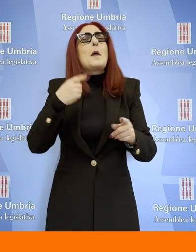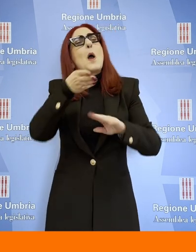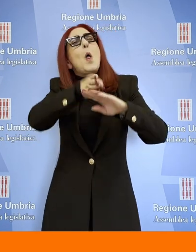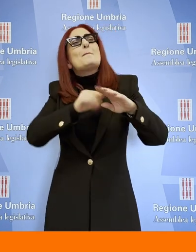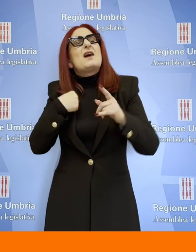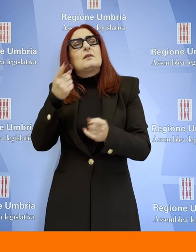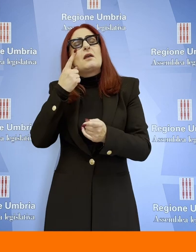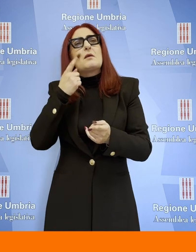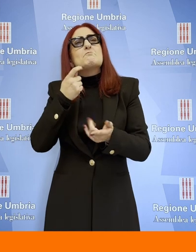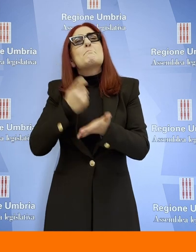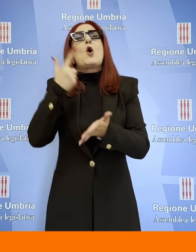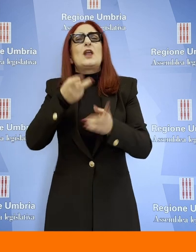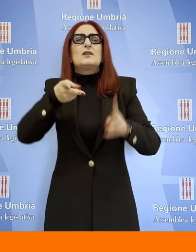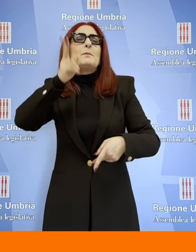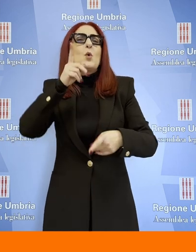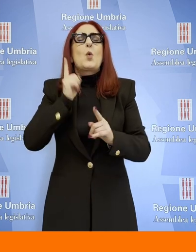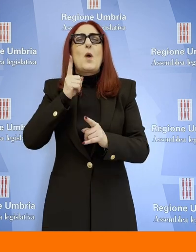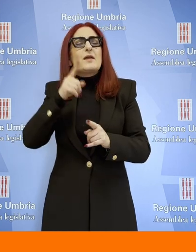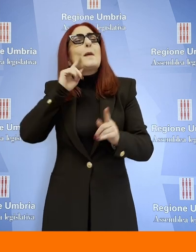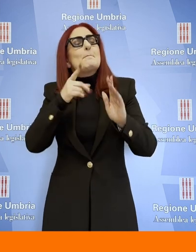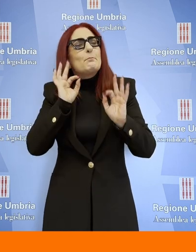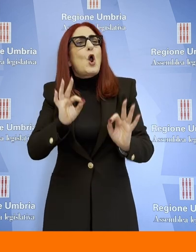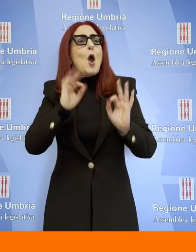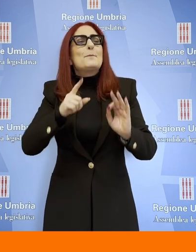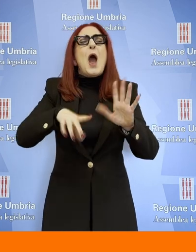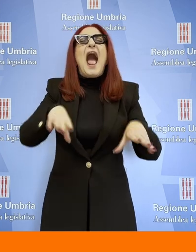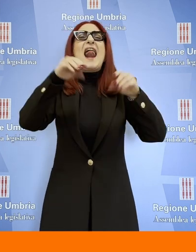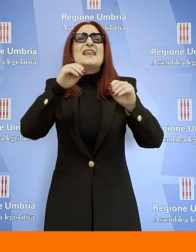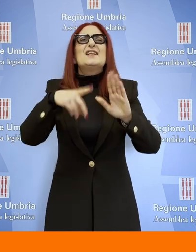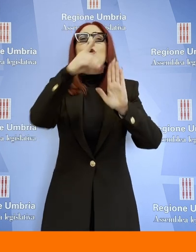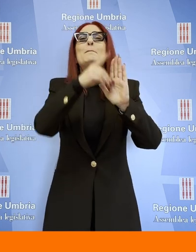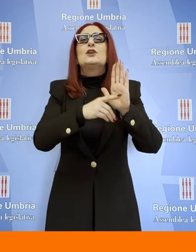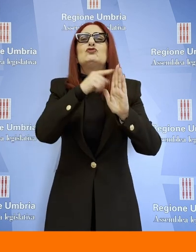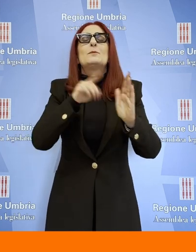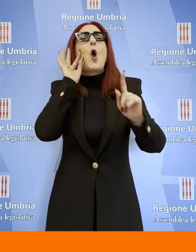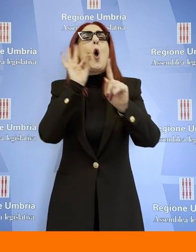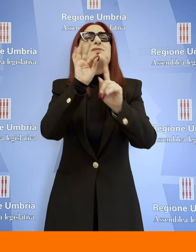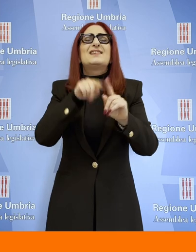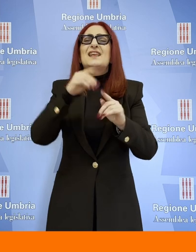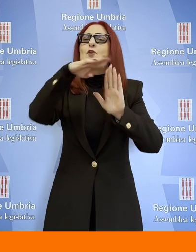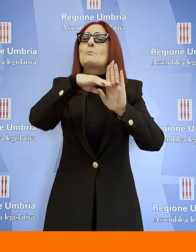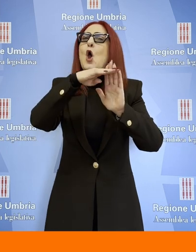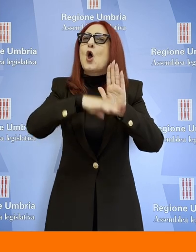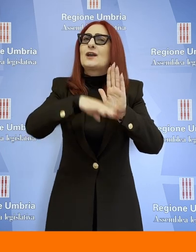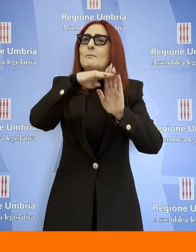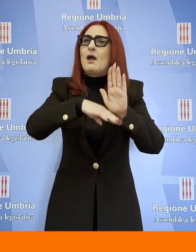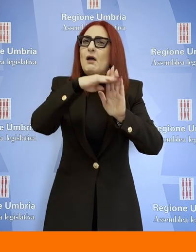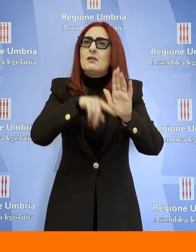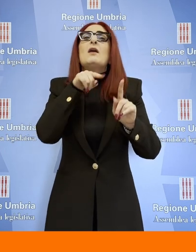obiettivi programmatici che sono effettivamente una scelta molto importante, molto rilevante da